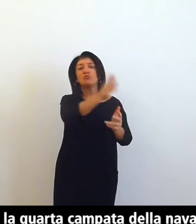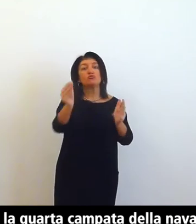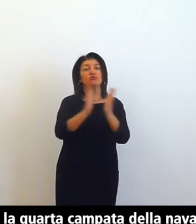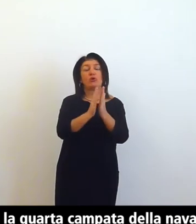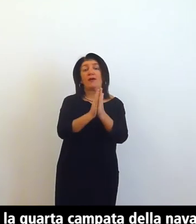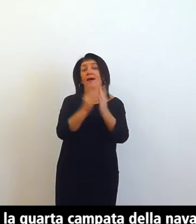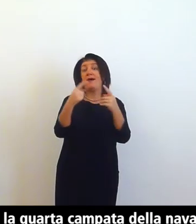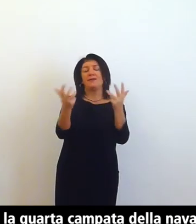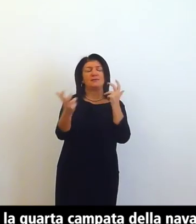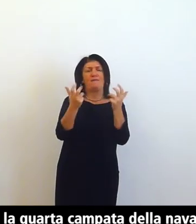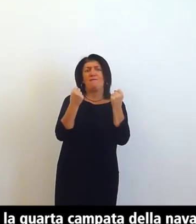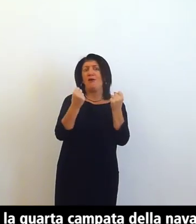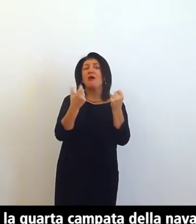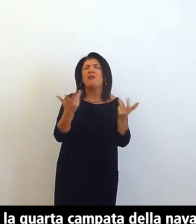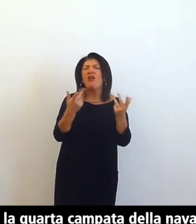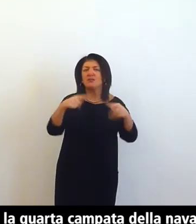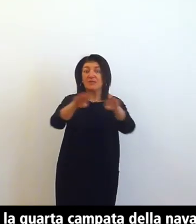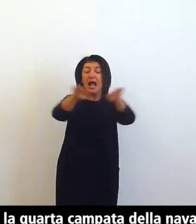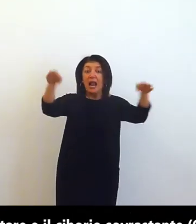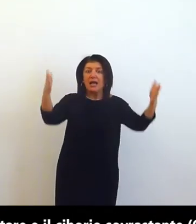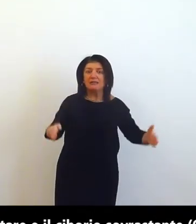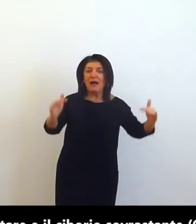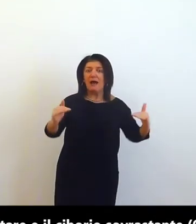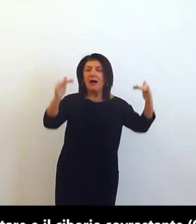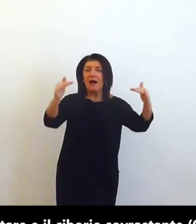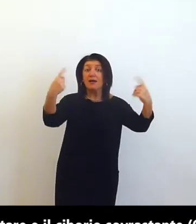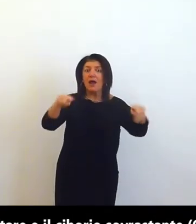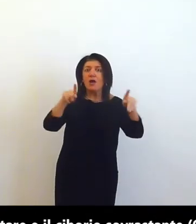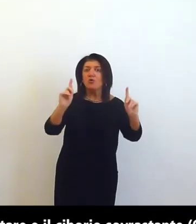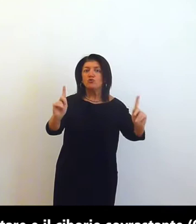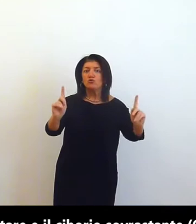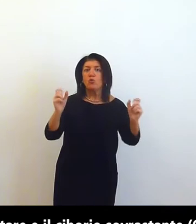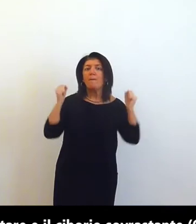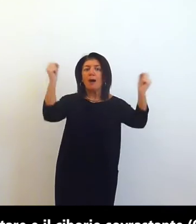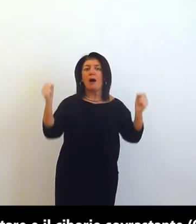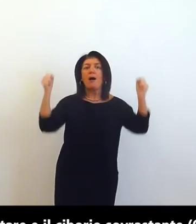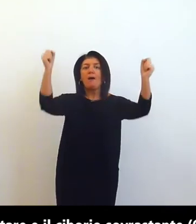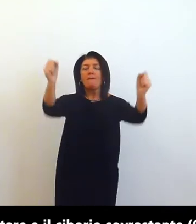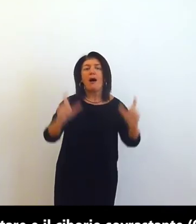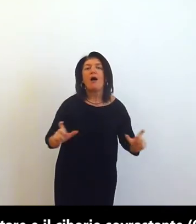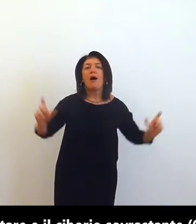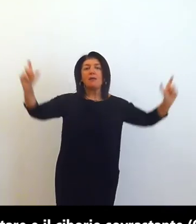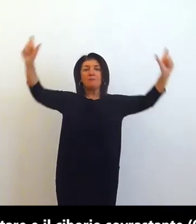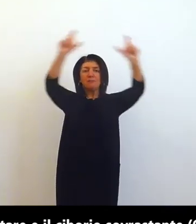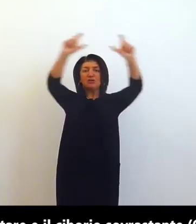l'altare e il ciborio sovrastante numero 6 l'altare è ricoperto da un